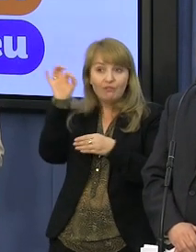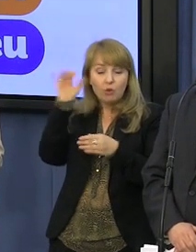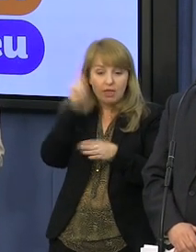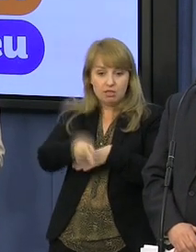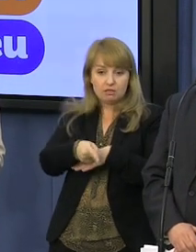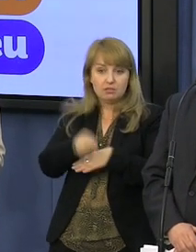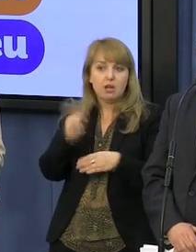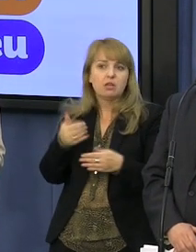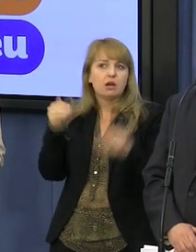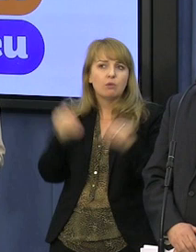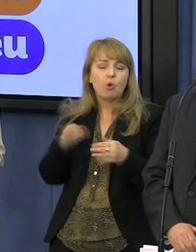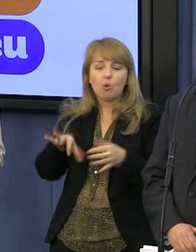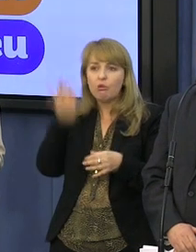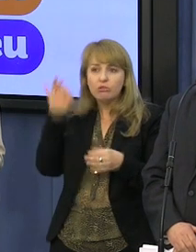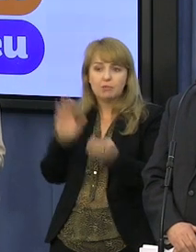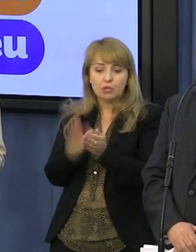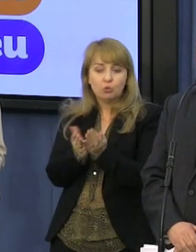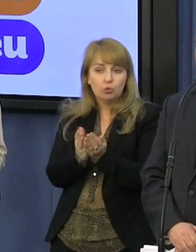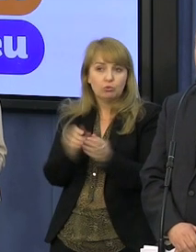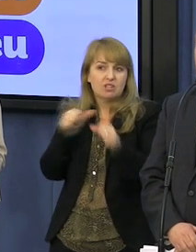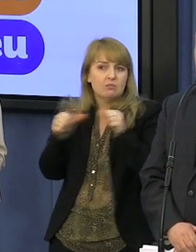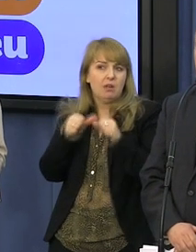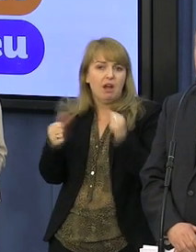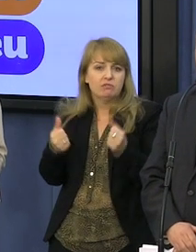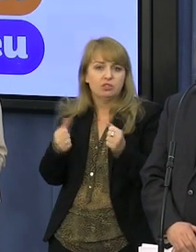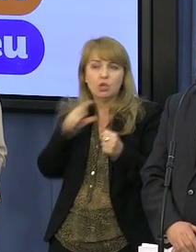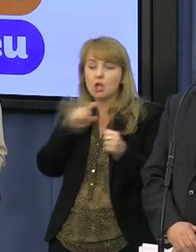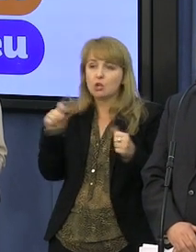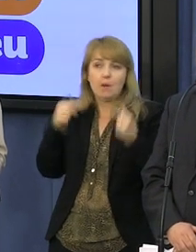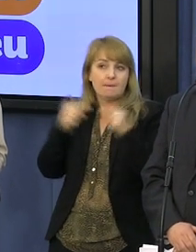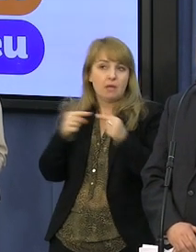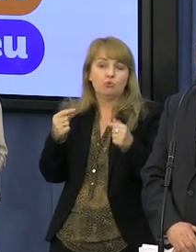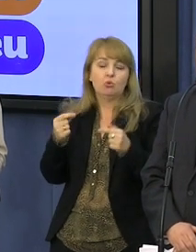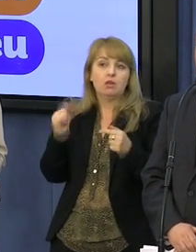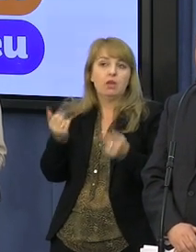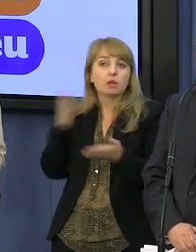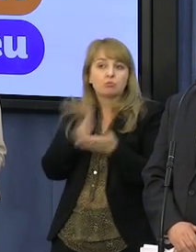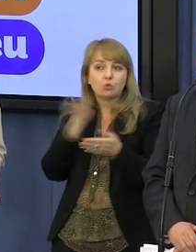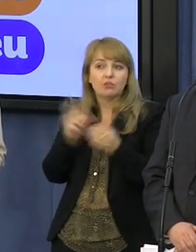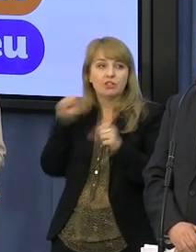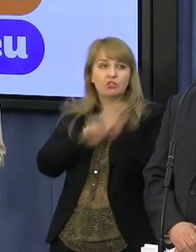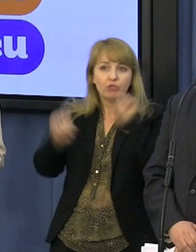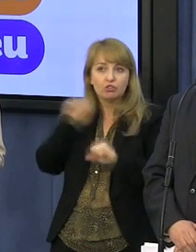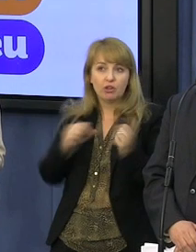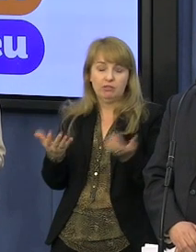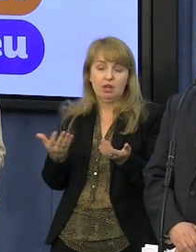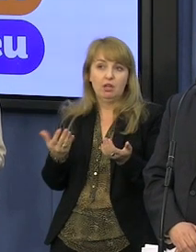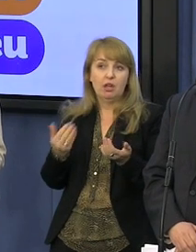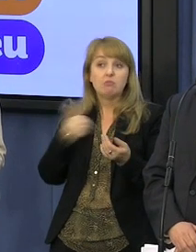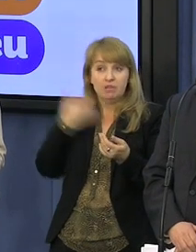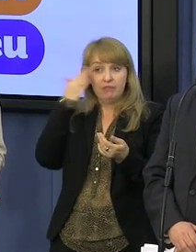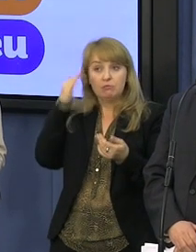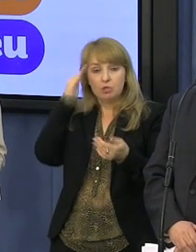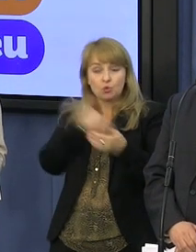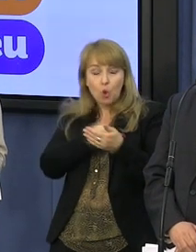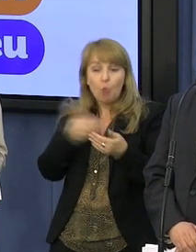mogli te podręczniki wybrać, sprawdzić? Mało tego, czy będą do tego podręcznika przygotowane ćwiczenia. Wiemy, że w szkole, szczególnie właśnie